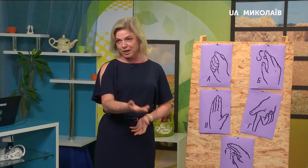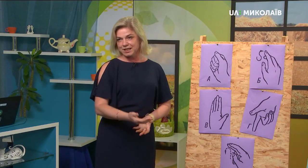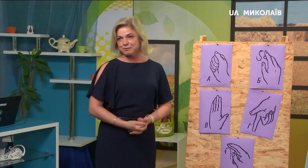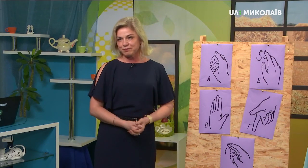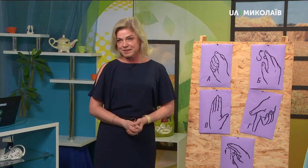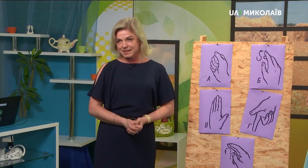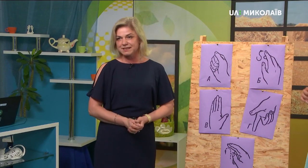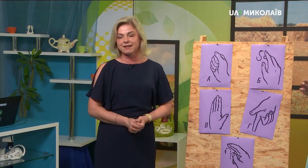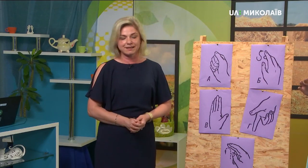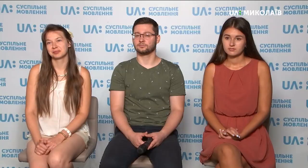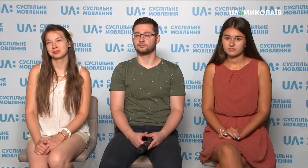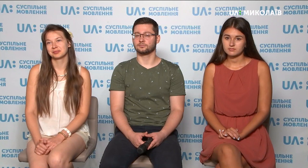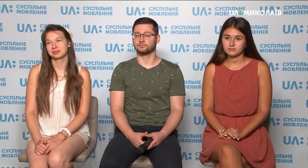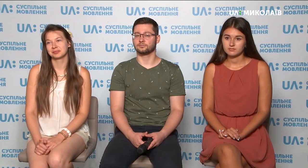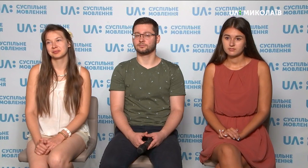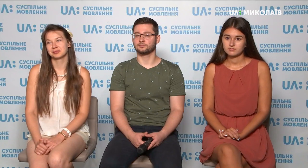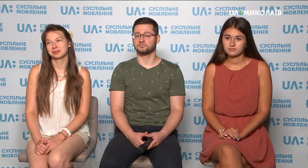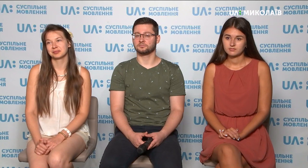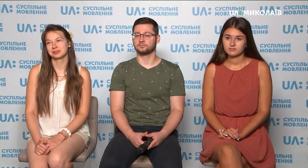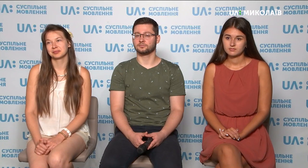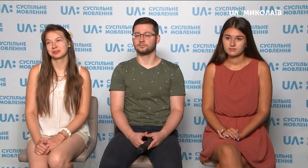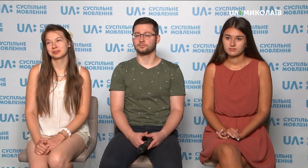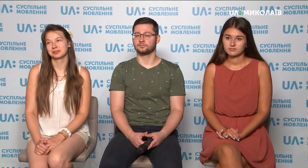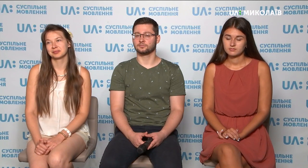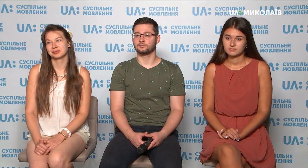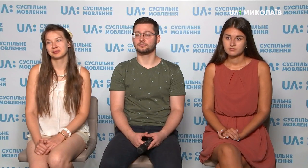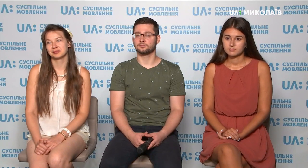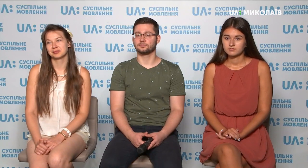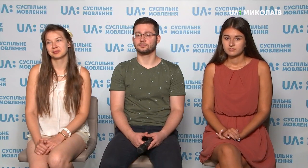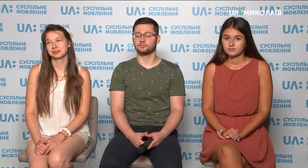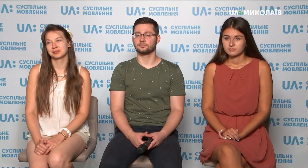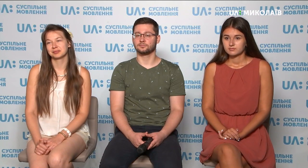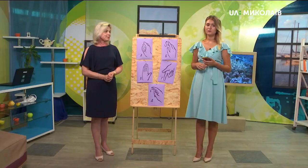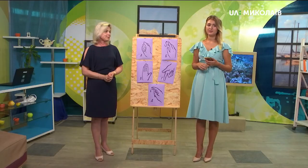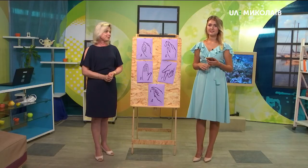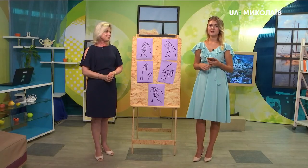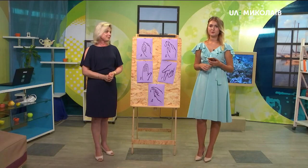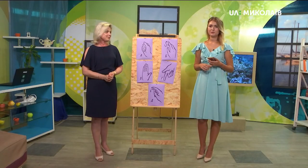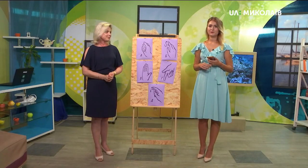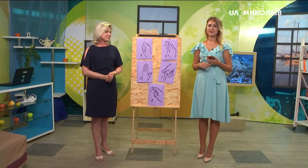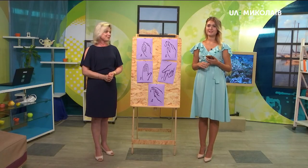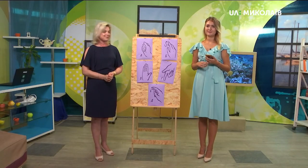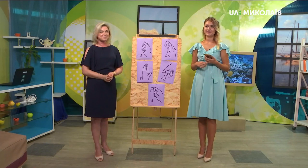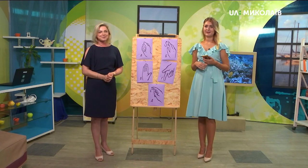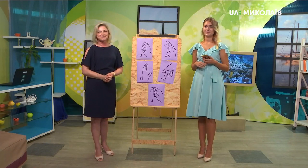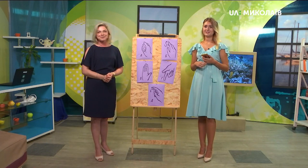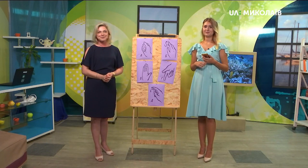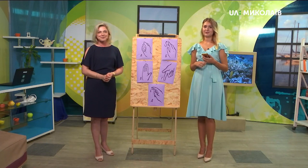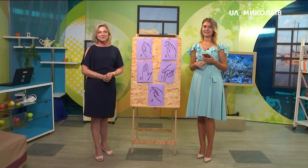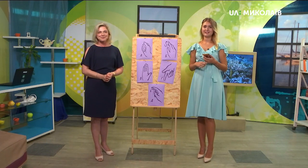співбесідника і так далі. Тобто, через навіть емоції все це відчувається, так? так. Ну, я зараз пропоную нашим учням трохи ще